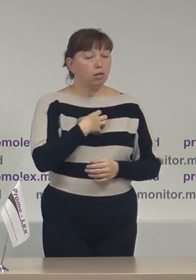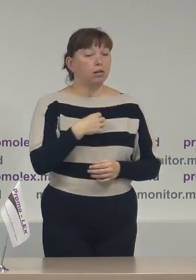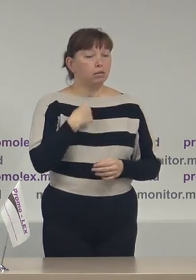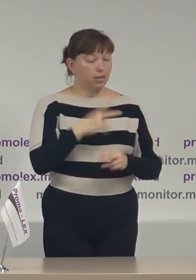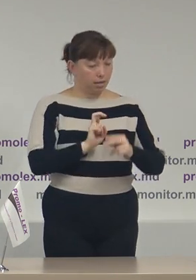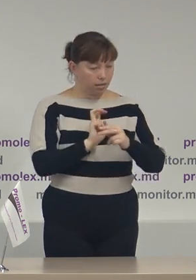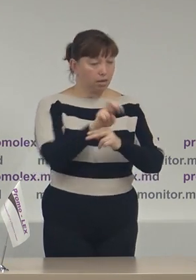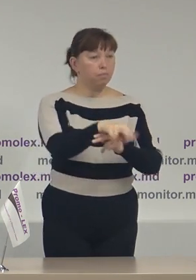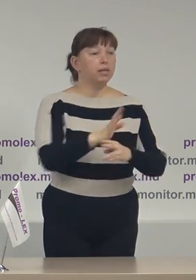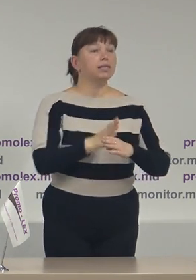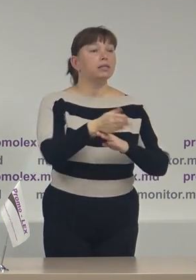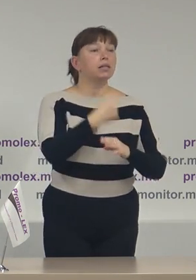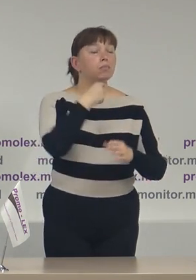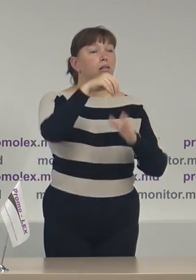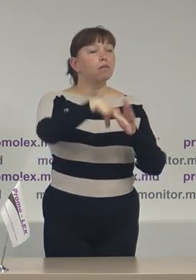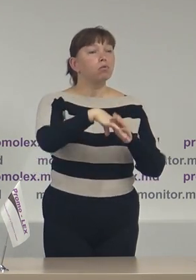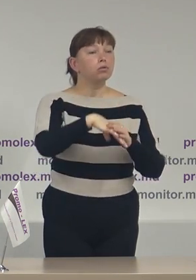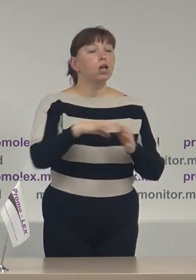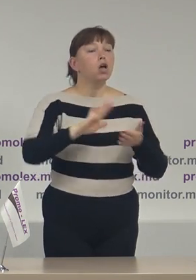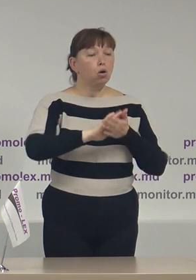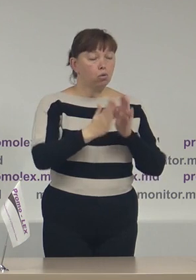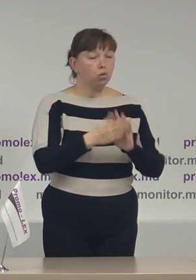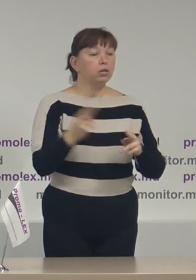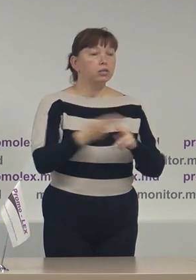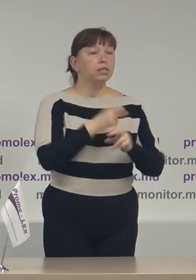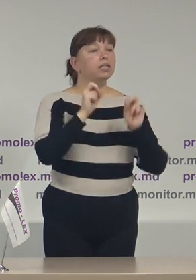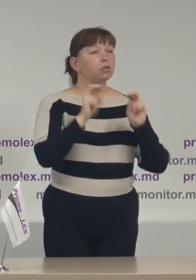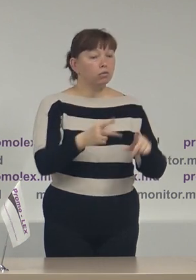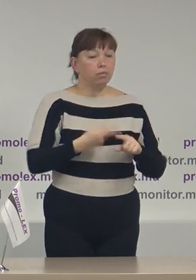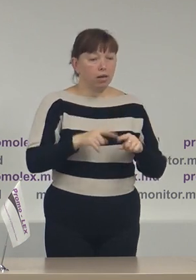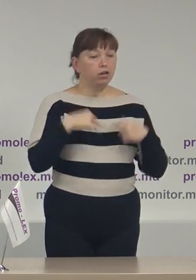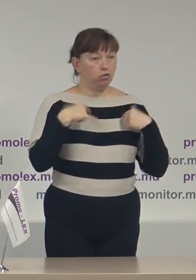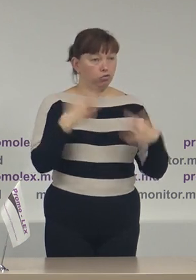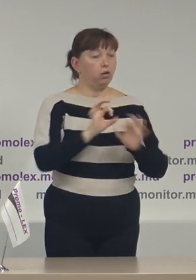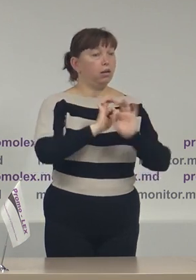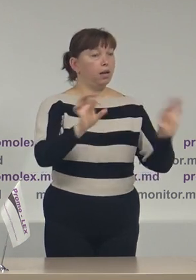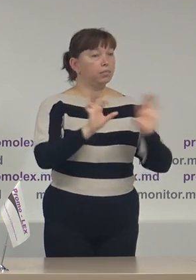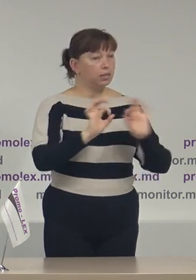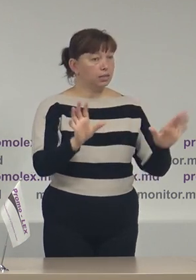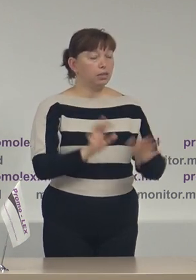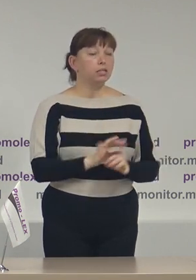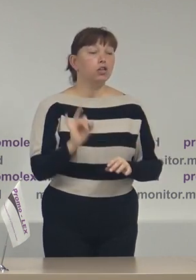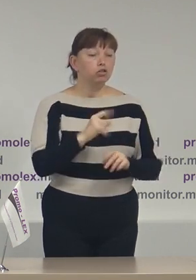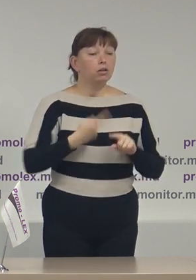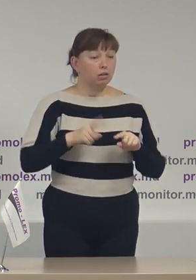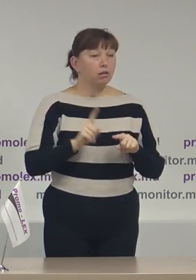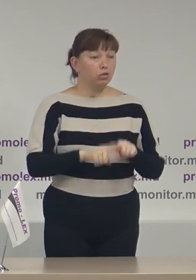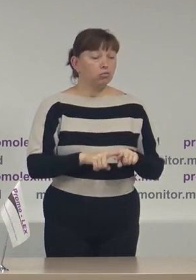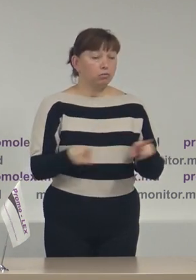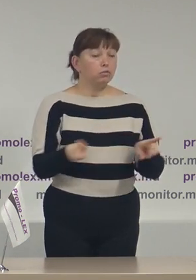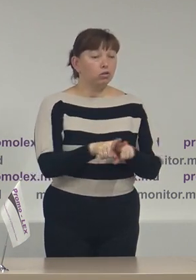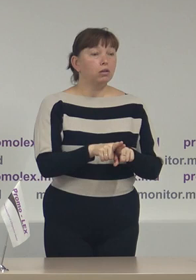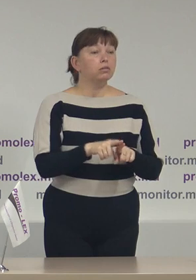prezentăm la vot în condiții de siguranță pe care le-am descris și în acest fel să